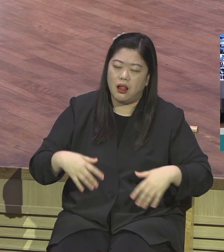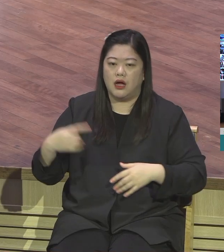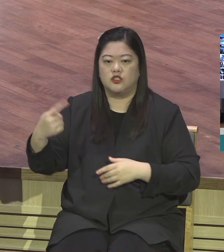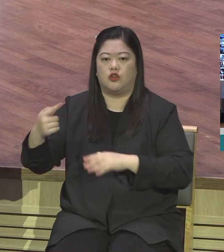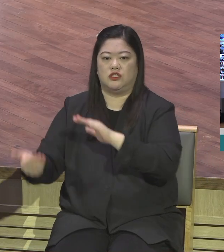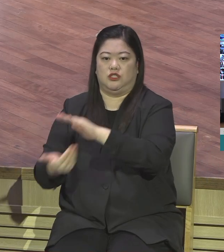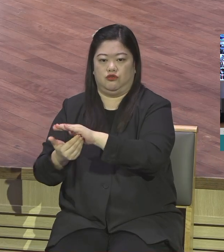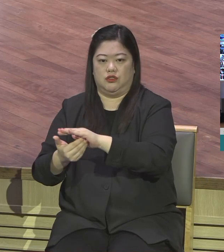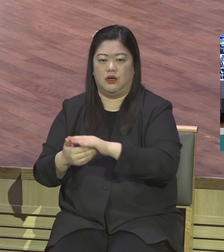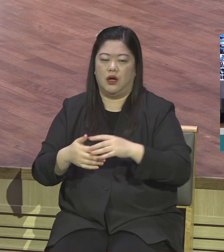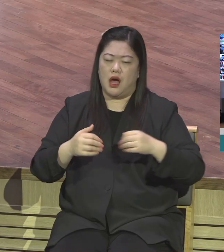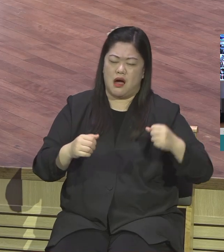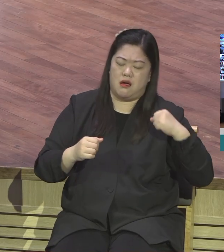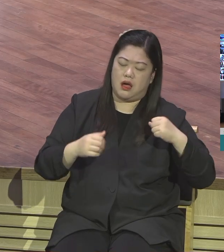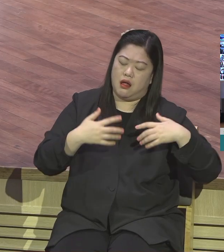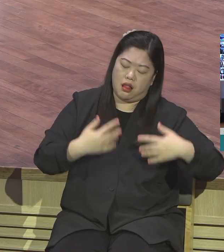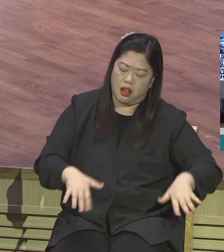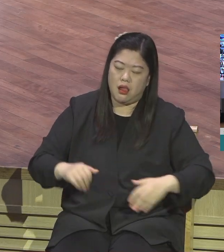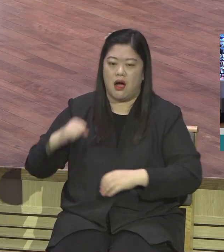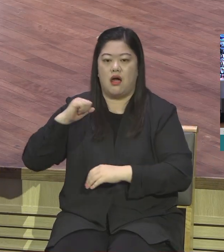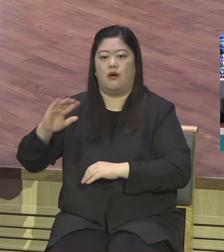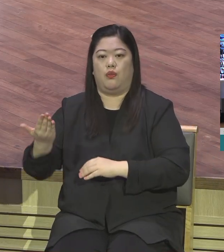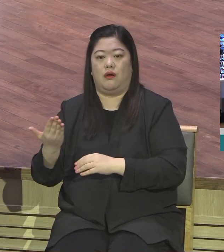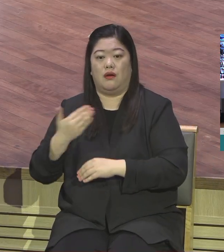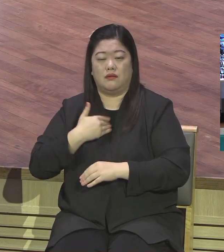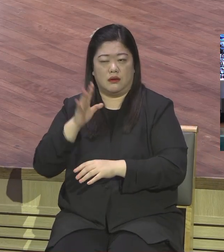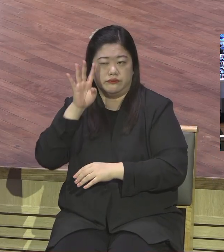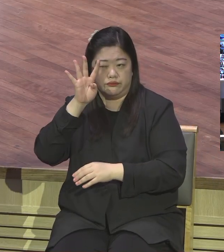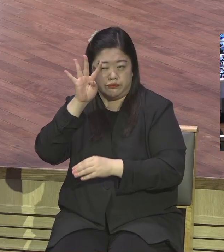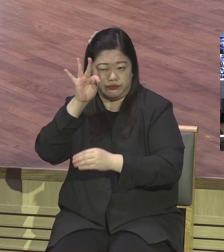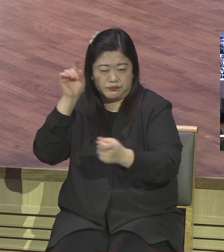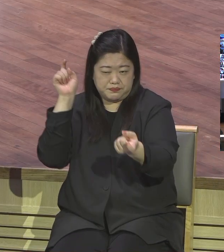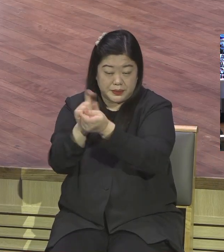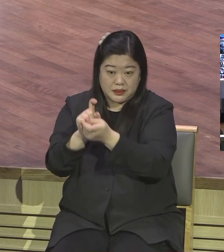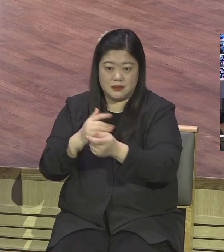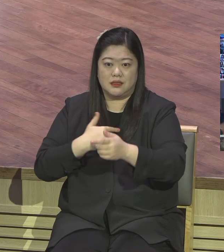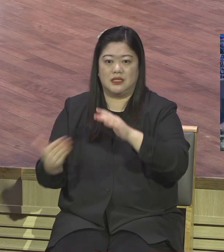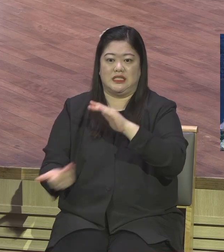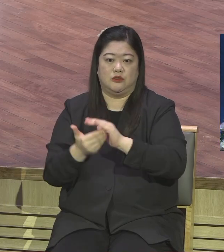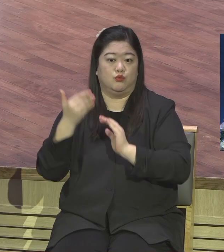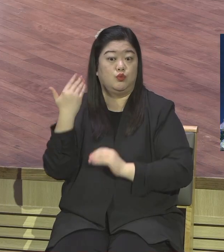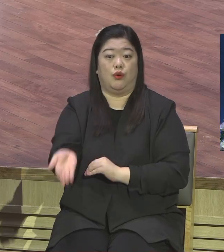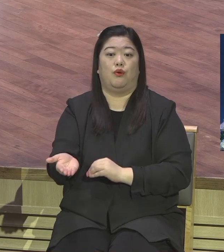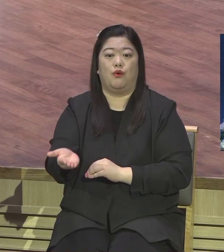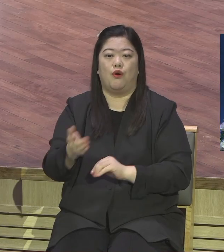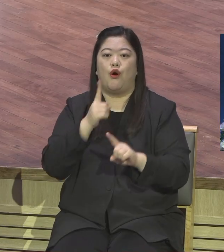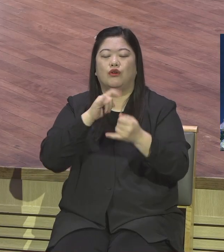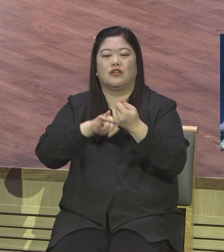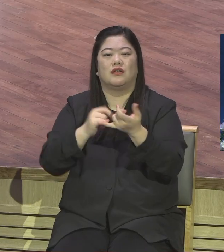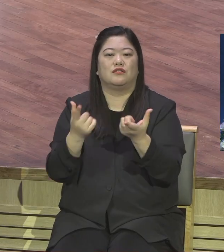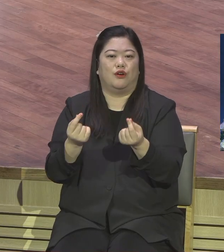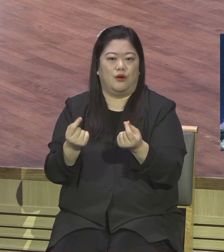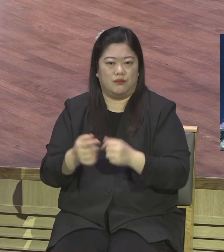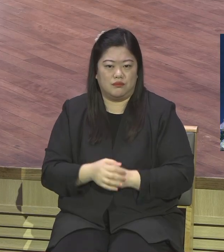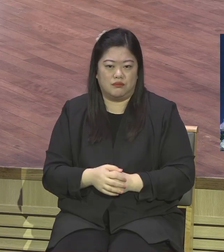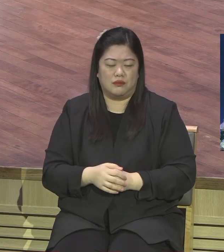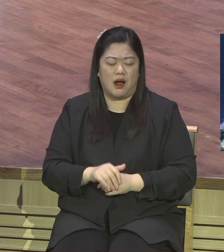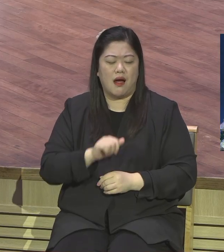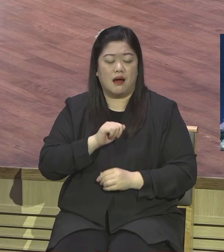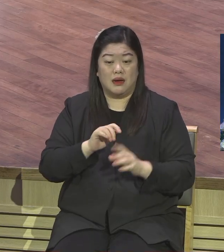때가 되면 속히 이루리라 약한 자 가난한 자 없는 자 세상적으로 자랑할 게